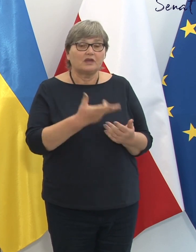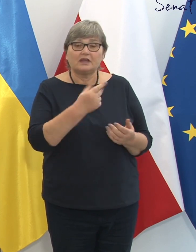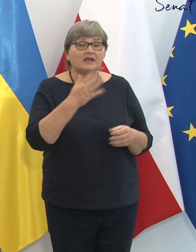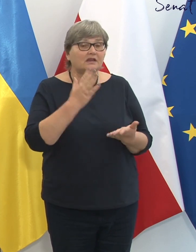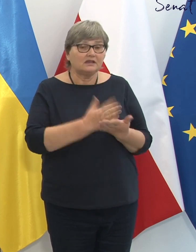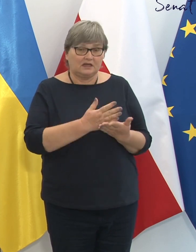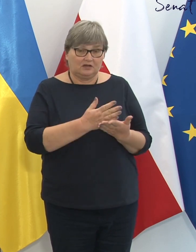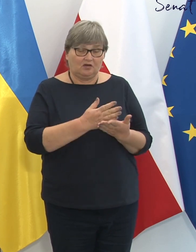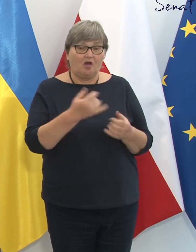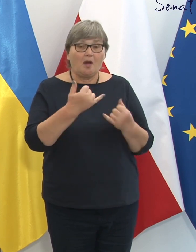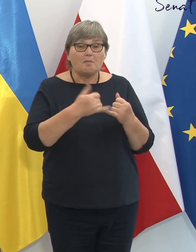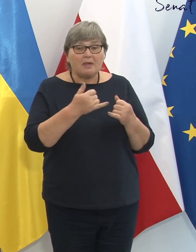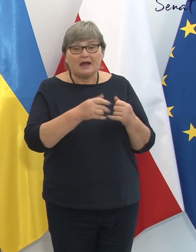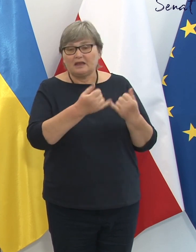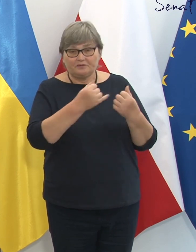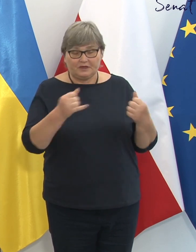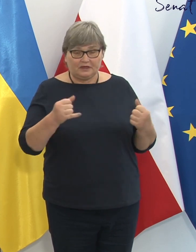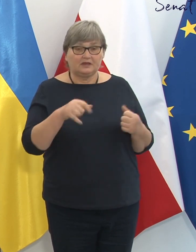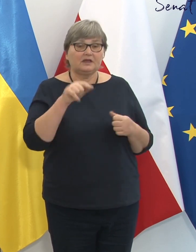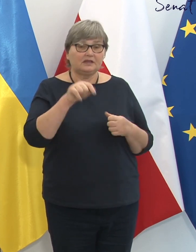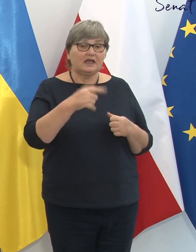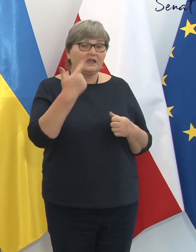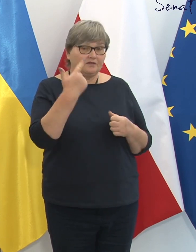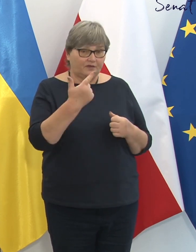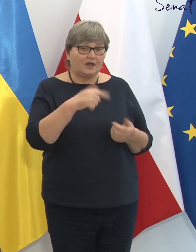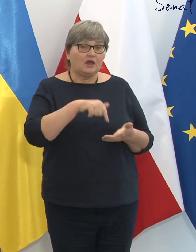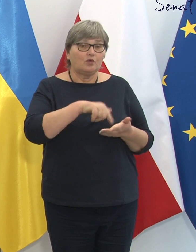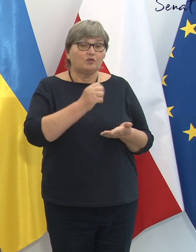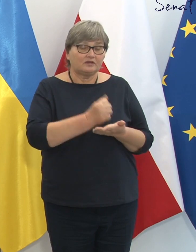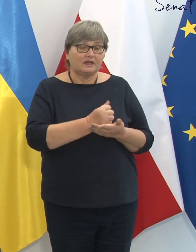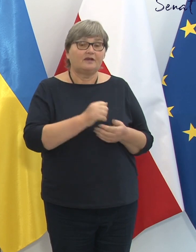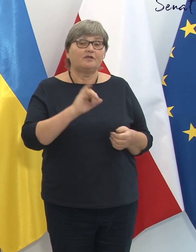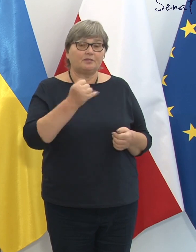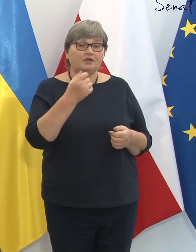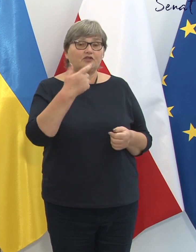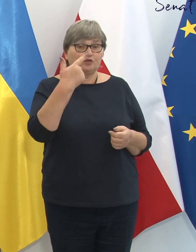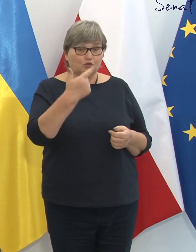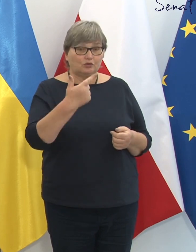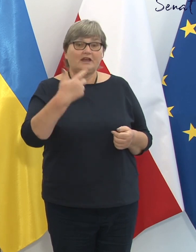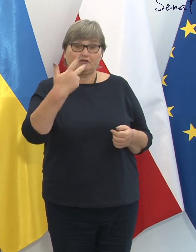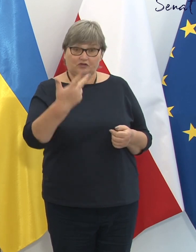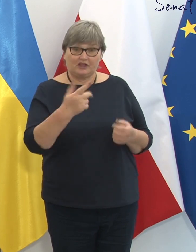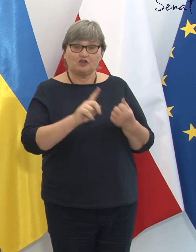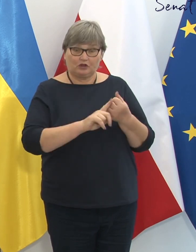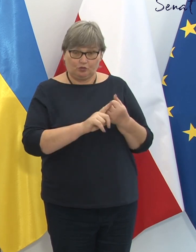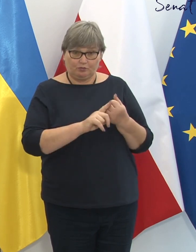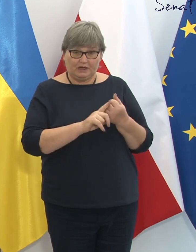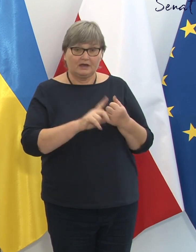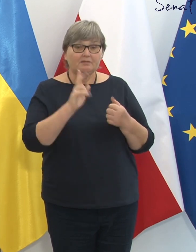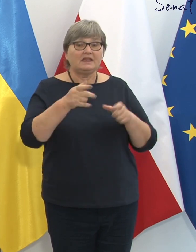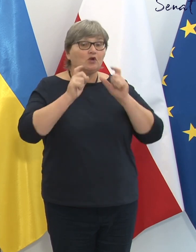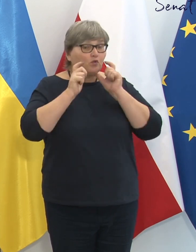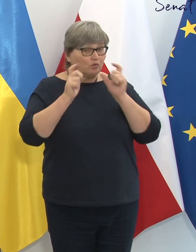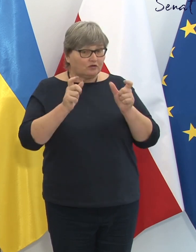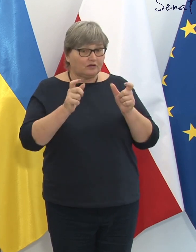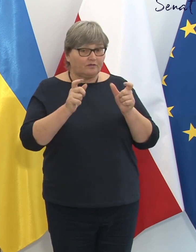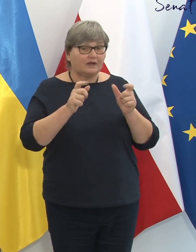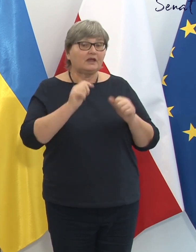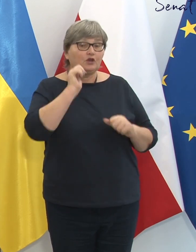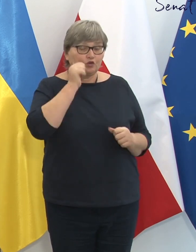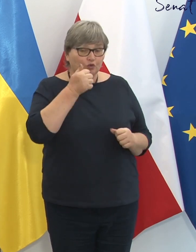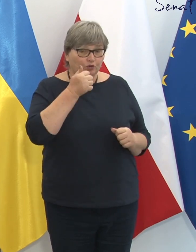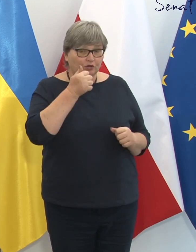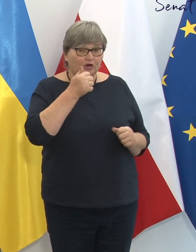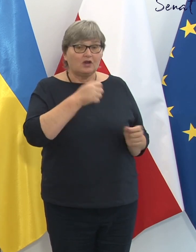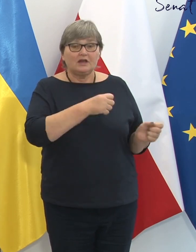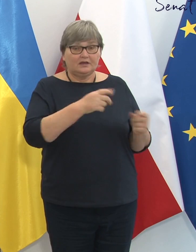Te dwie ustawy będą omawiane jako druga i trzecia i będą głosowane jutro,